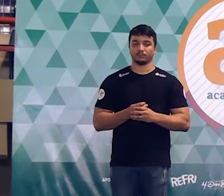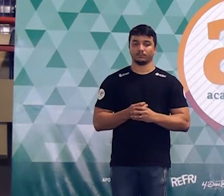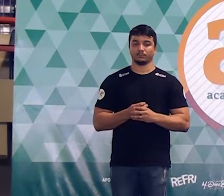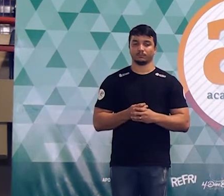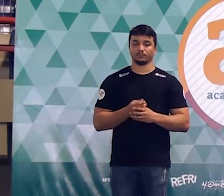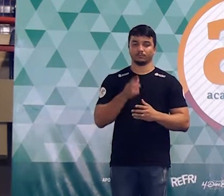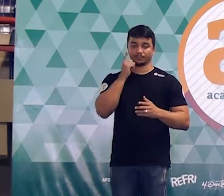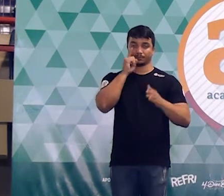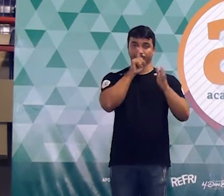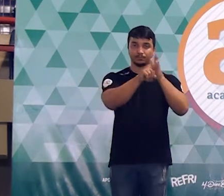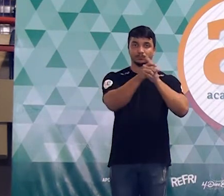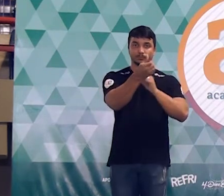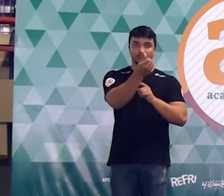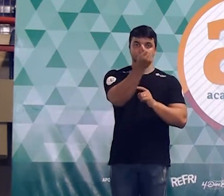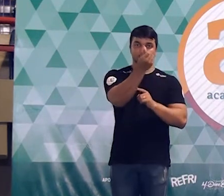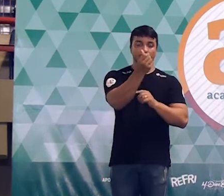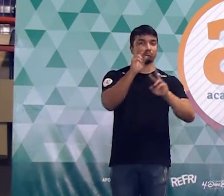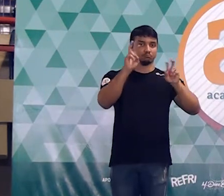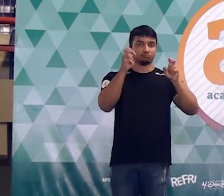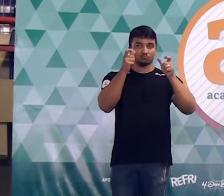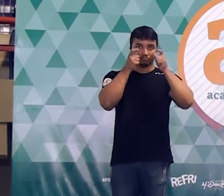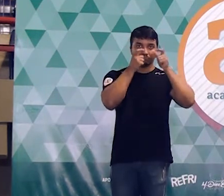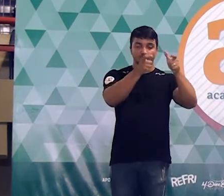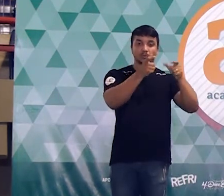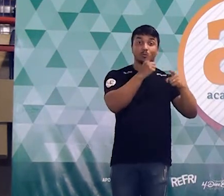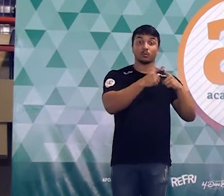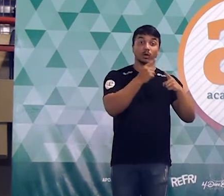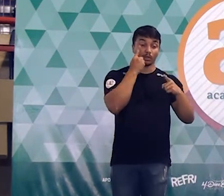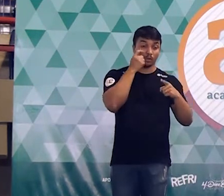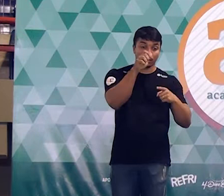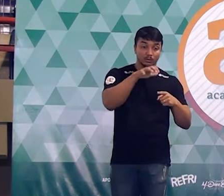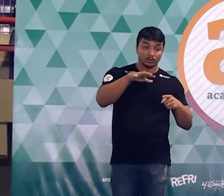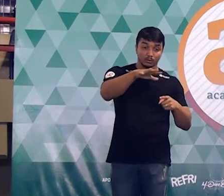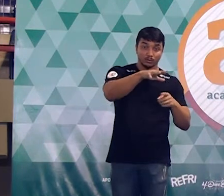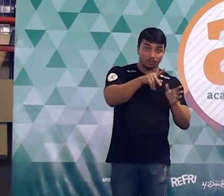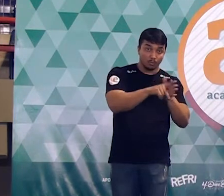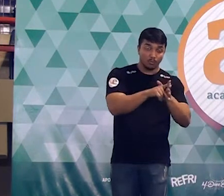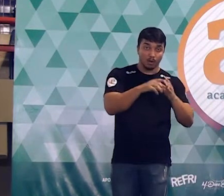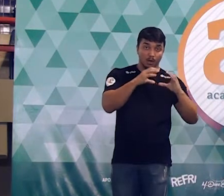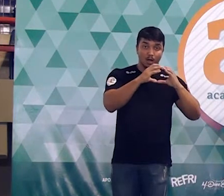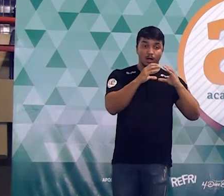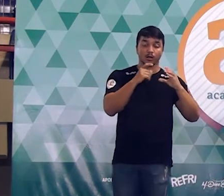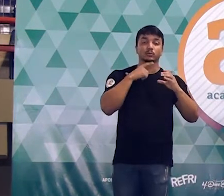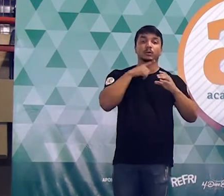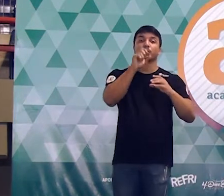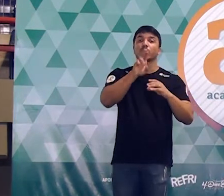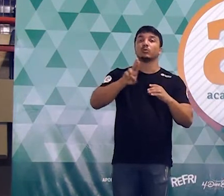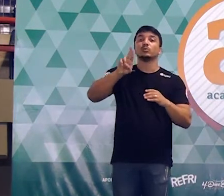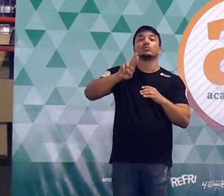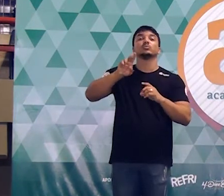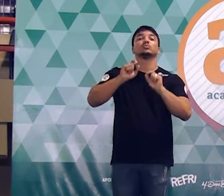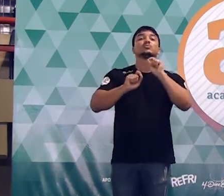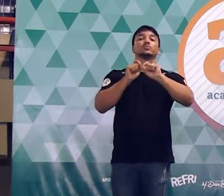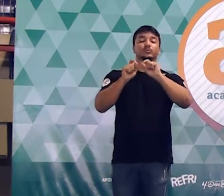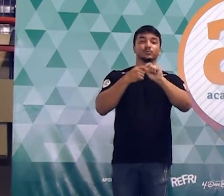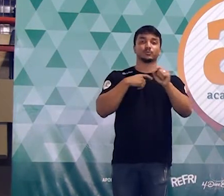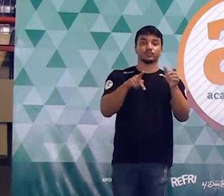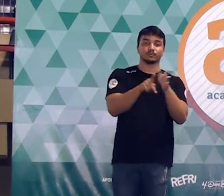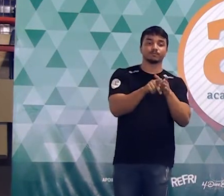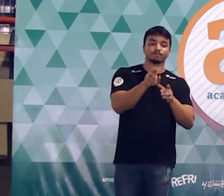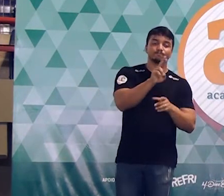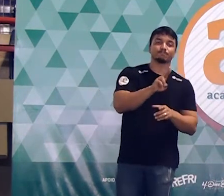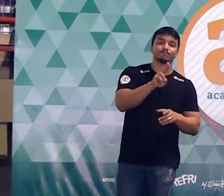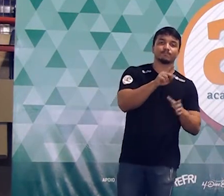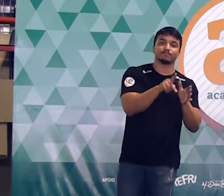Bem, a questão seis é uma questão que é bem interessante porque além do recurso de área ela vai utilizar também um